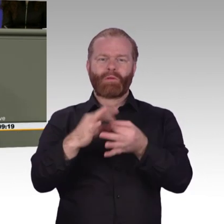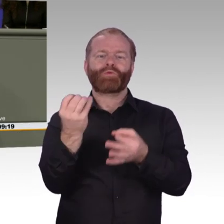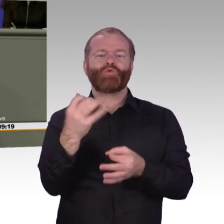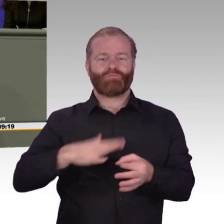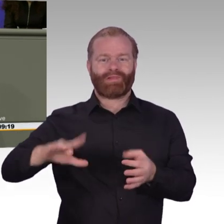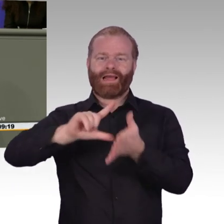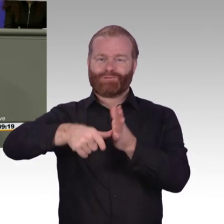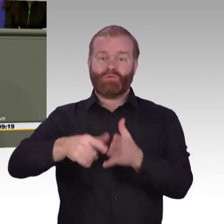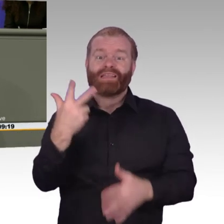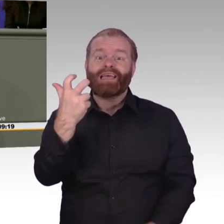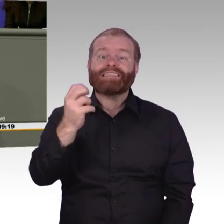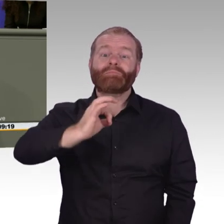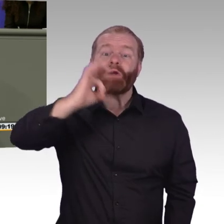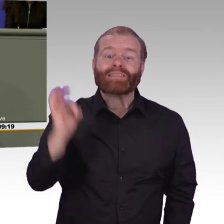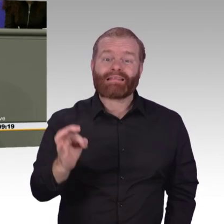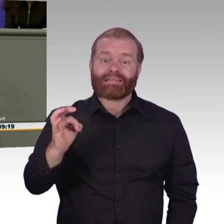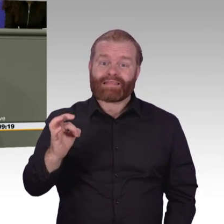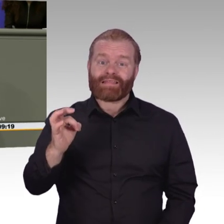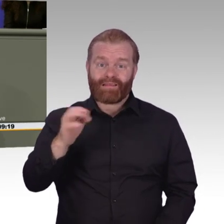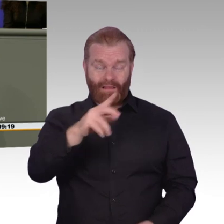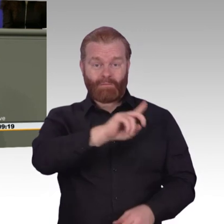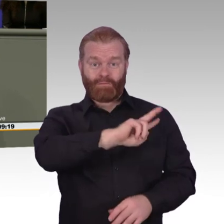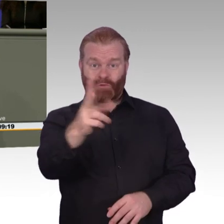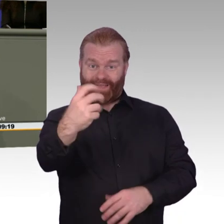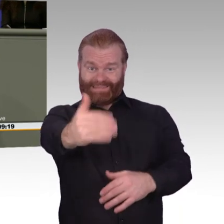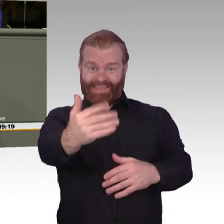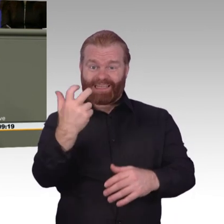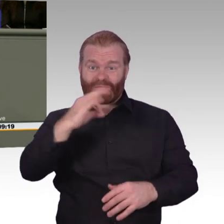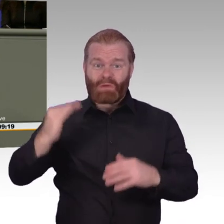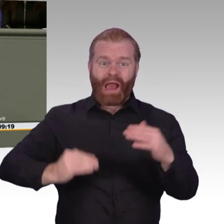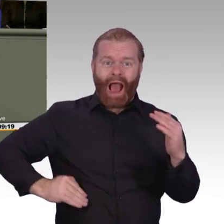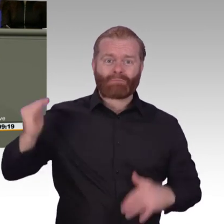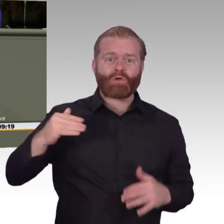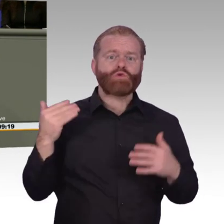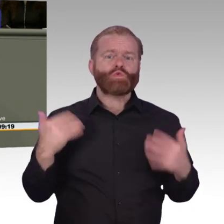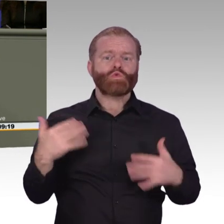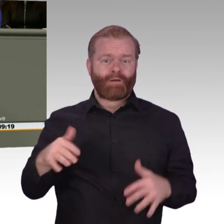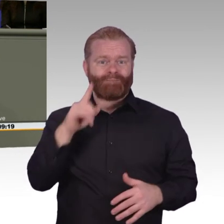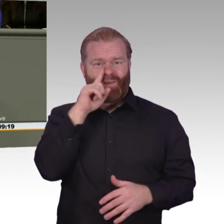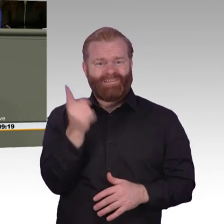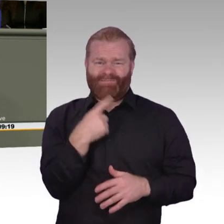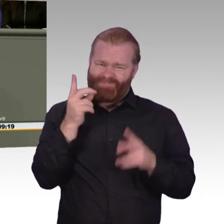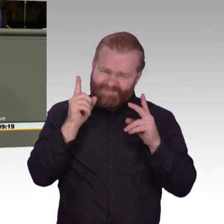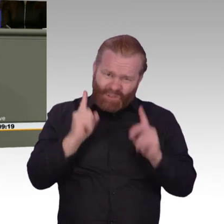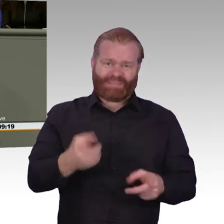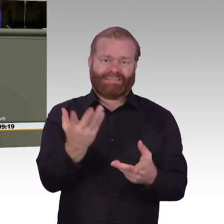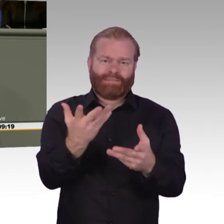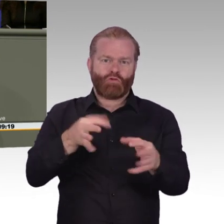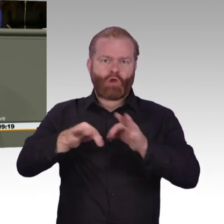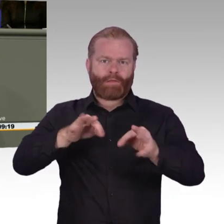Forschungseinrichtungen in Deutschland, qualitativ hochwertige Daten bekommen und damit auch arbeiten können. Daten sind bisher meist in der Hand